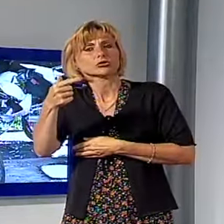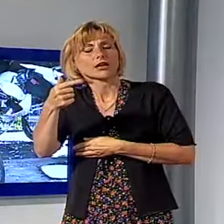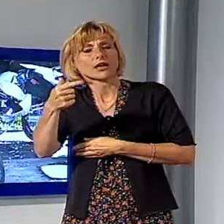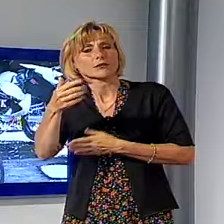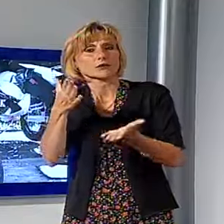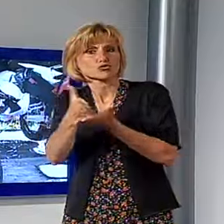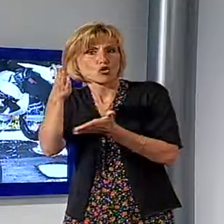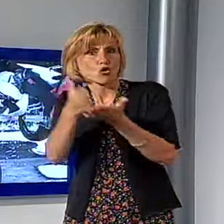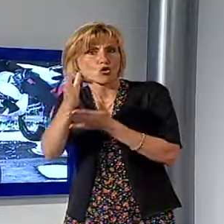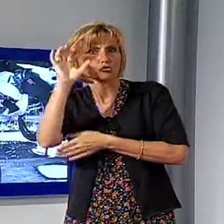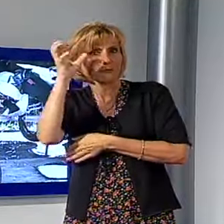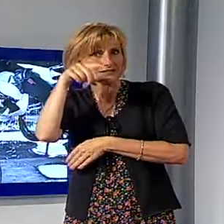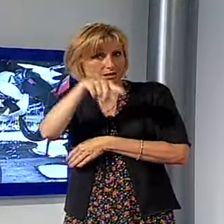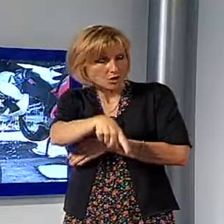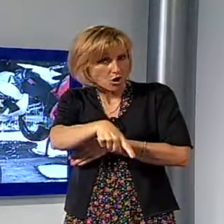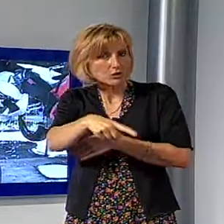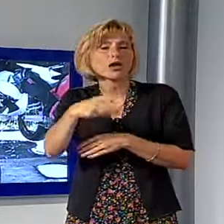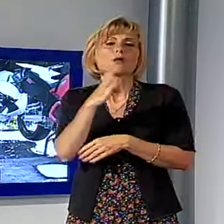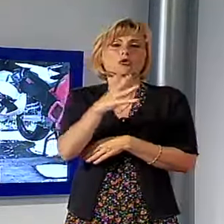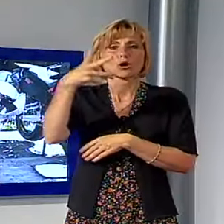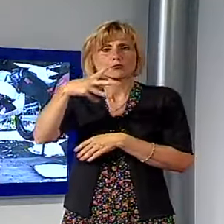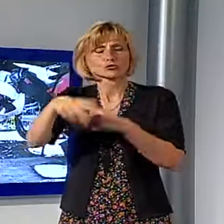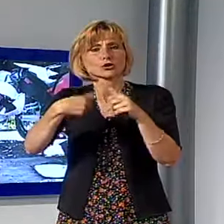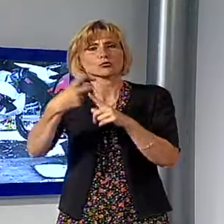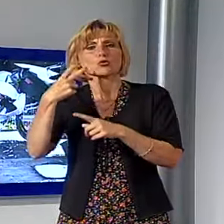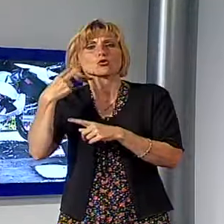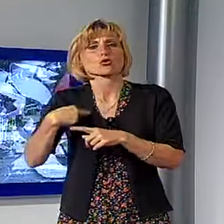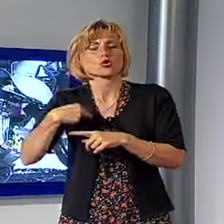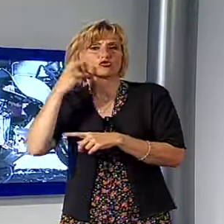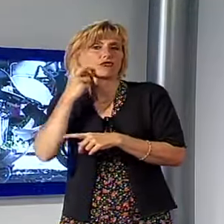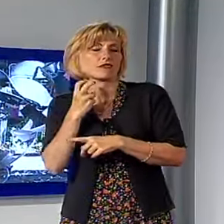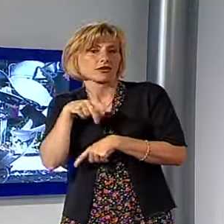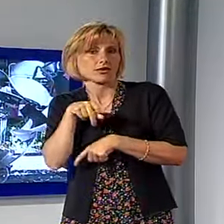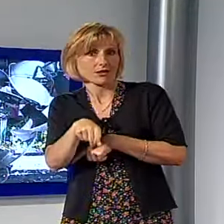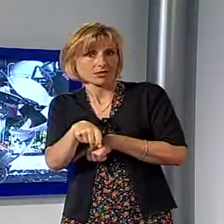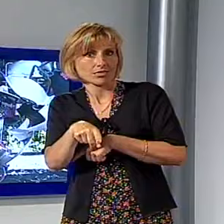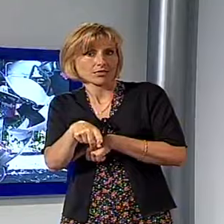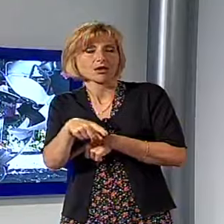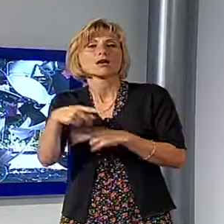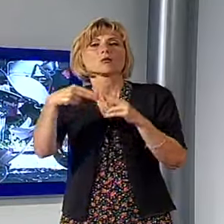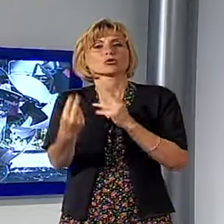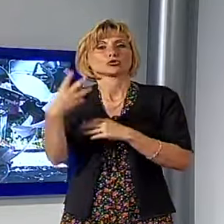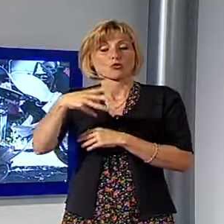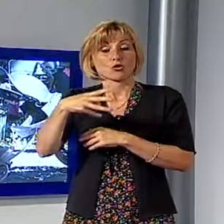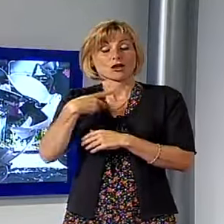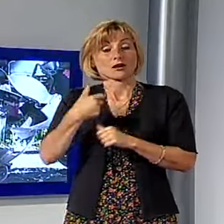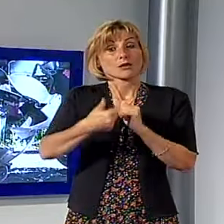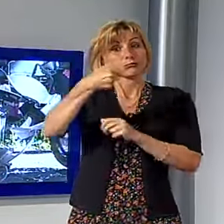ambulanze della Misericordia di Borgo a Mozzano e della Croce Verde di Ponte a Moriano. La più grave è apparsa sin da subito la giovane della prima